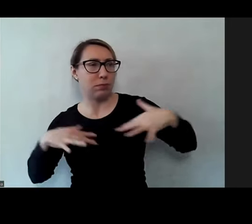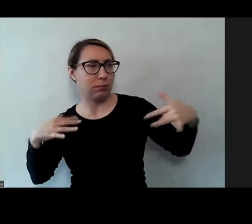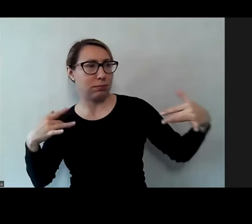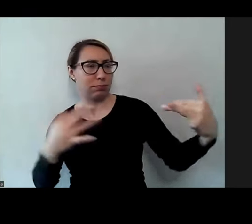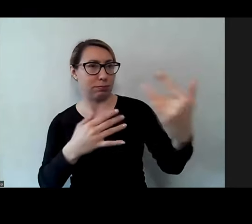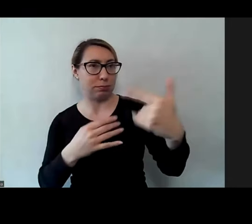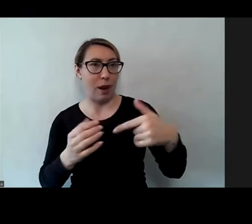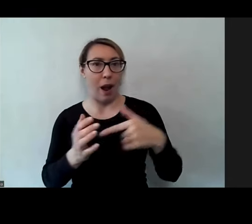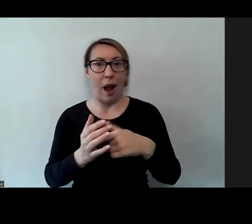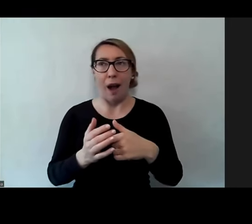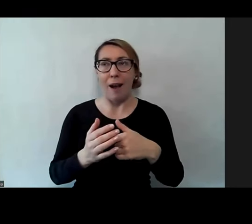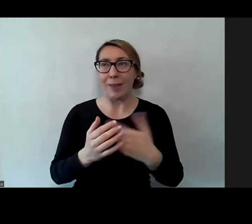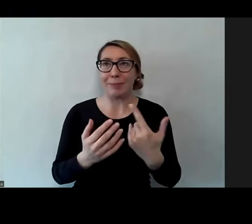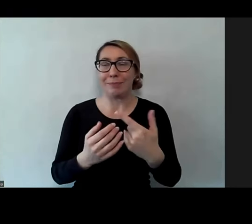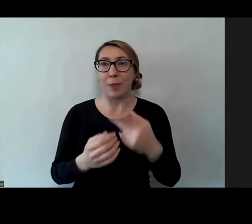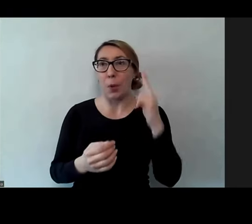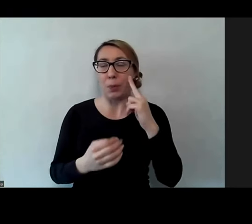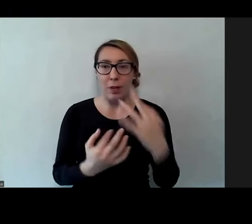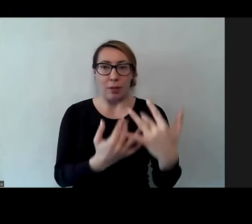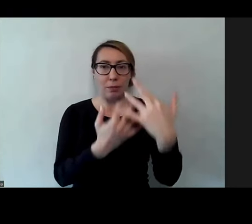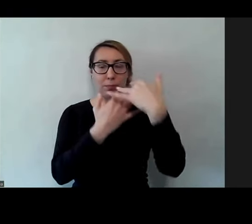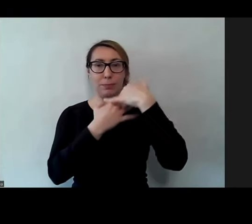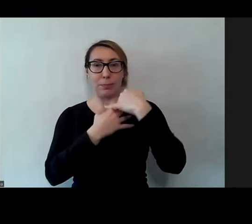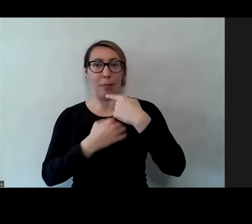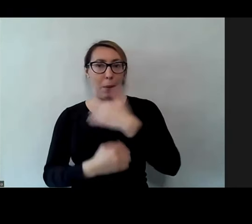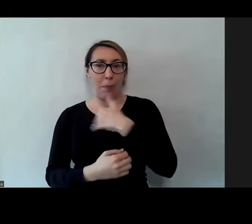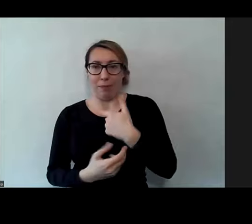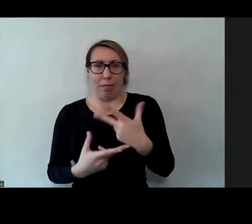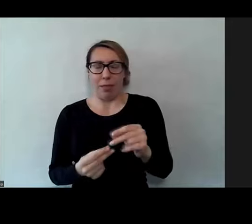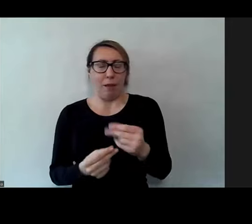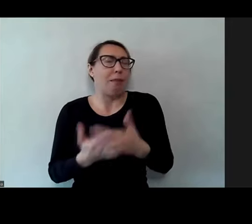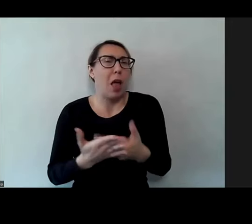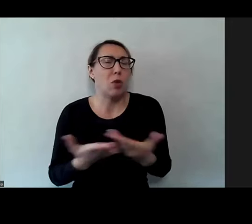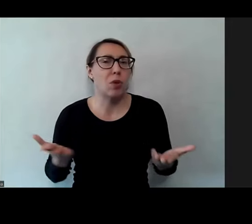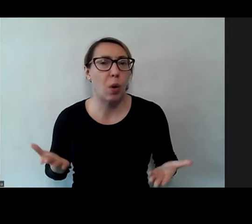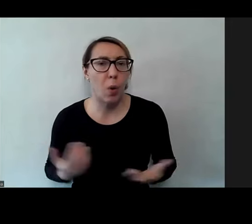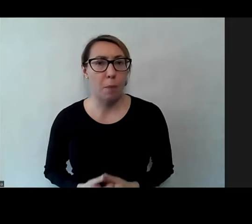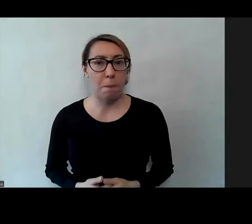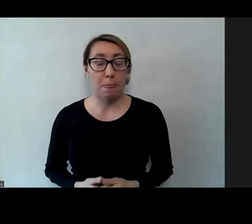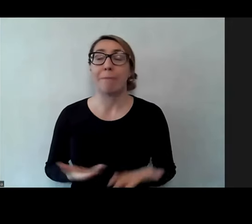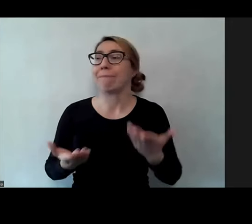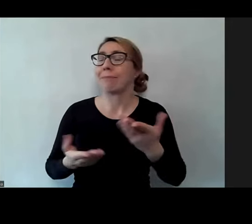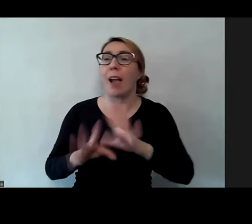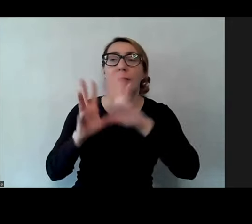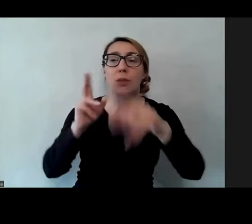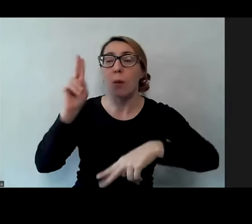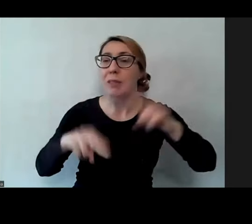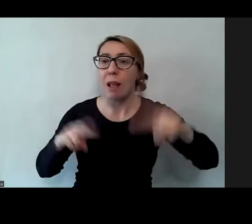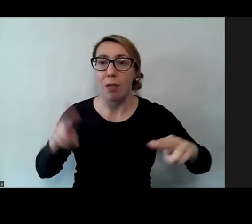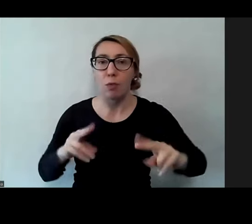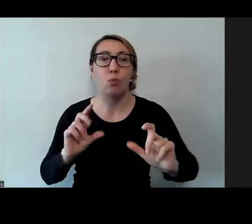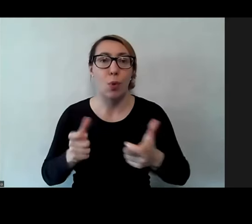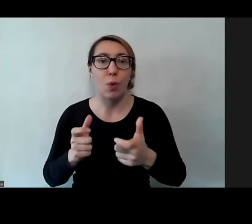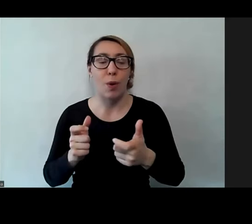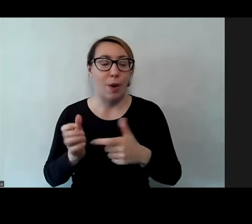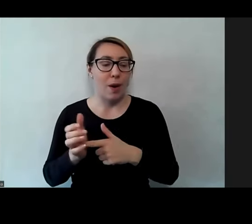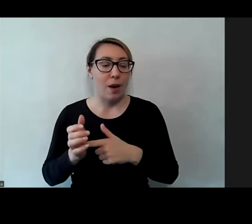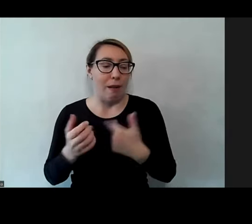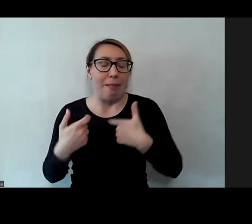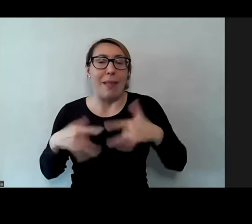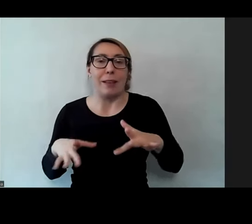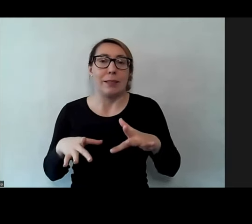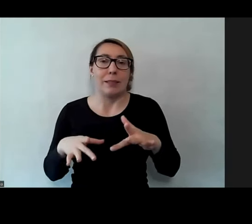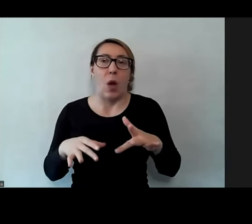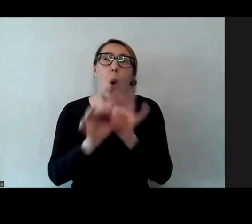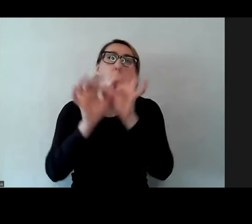mogą ten język chłonąć. No i dlaczego tak jest? No wszystko zależy od tego, tak naprawdę, bo nie chciałbym generalizować,